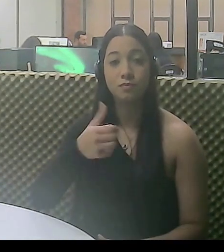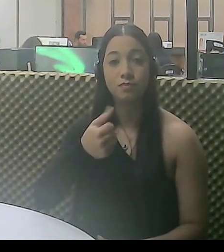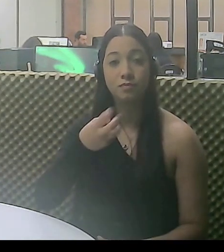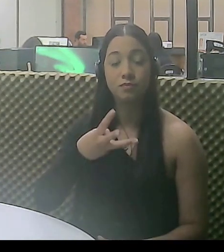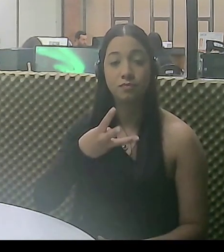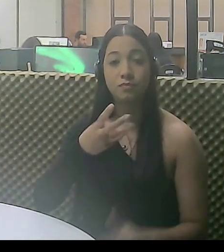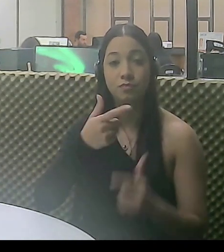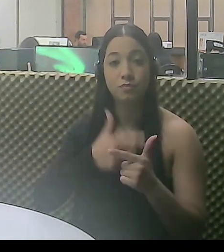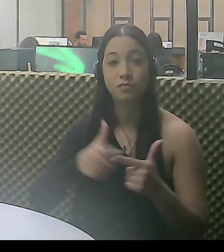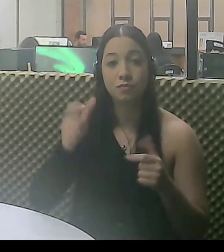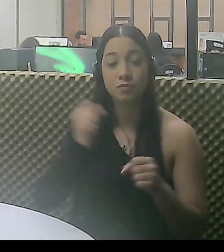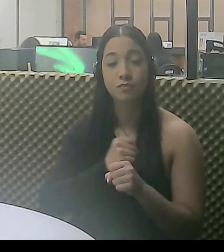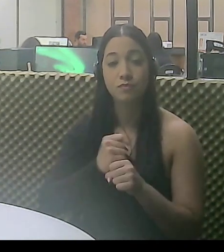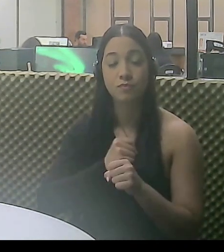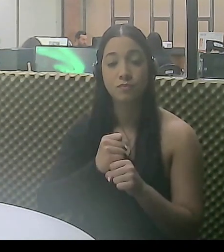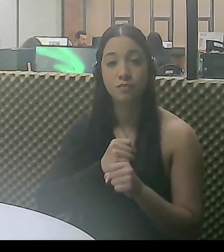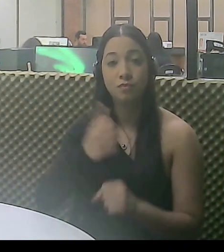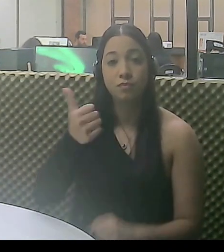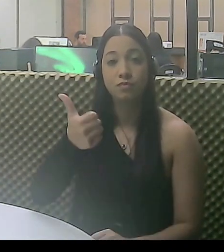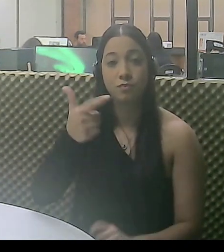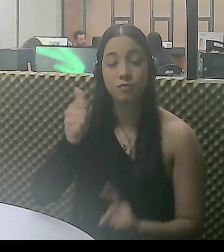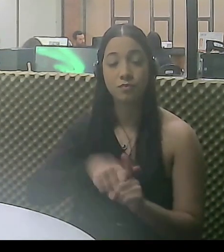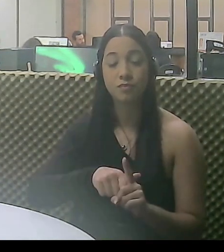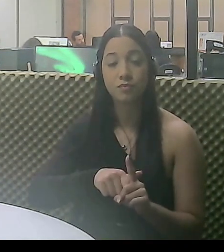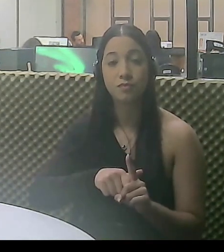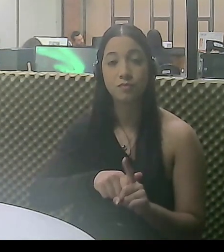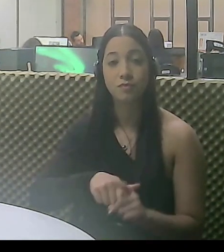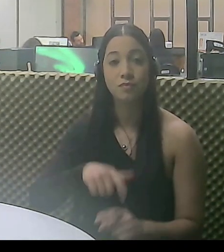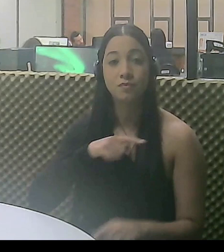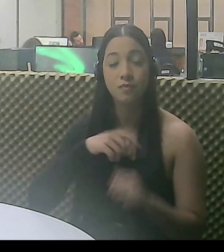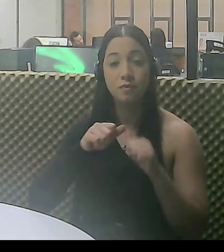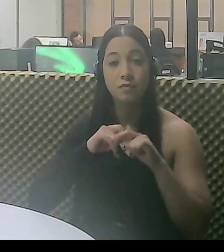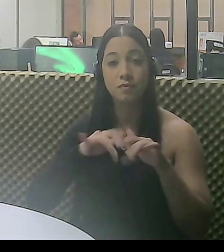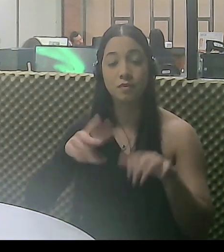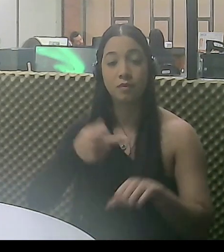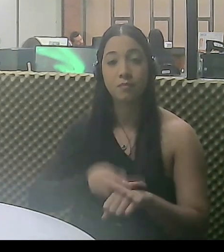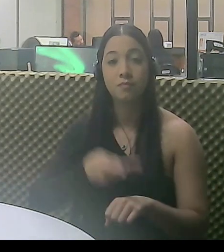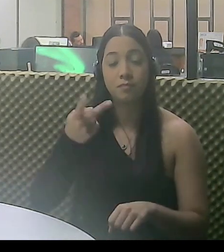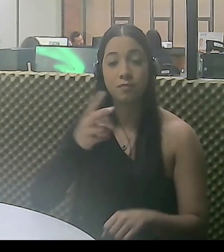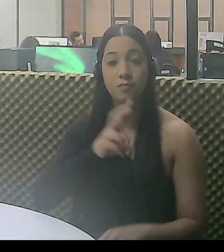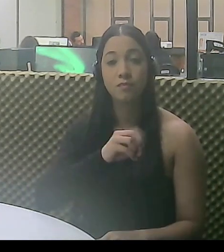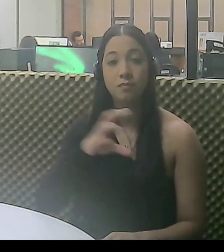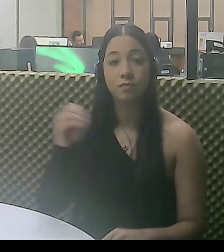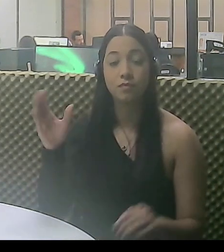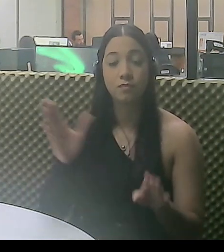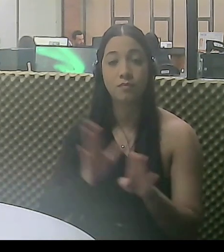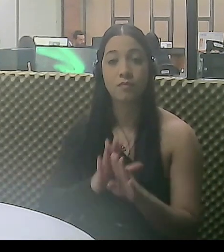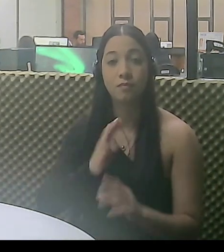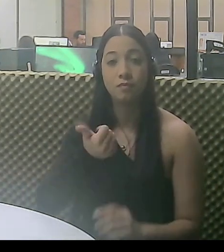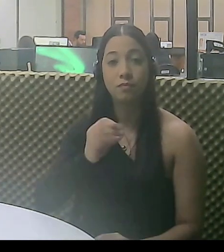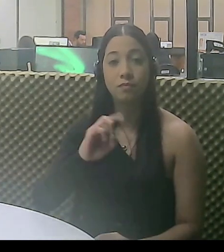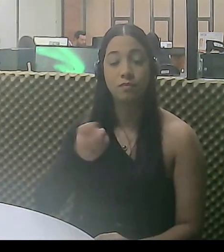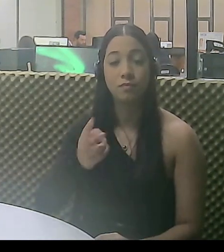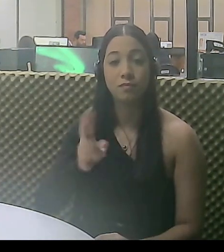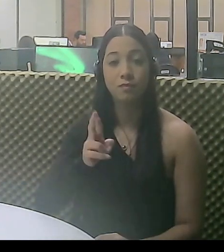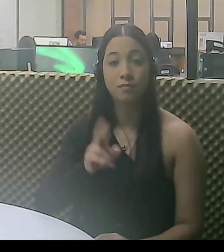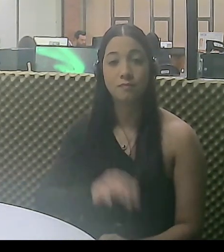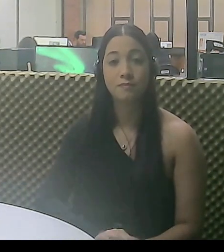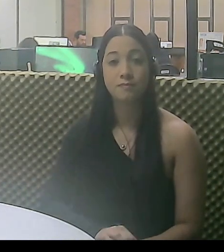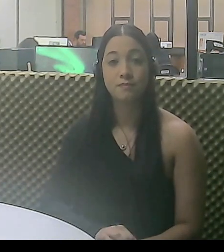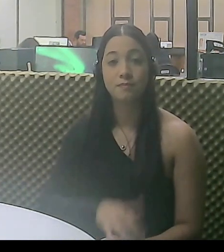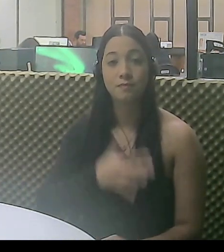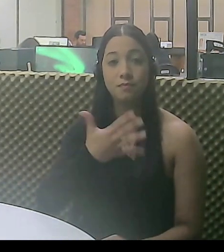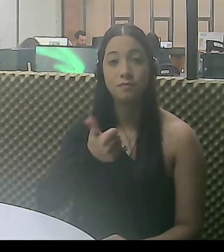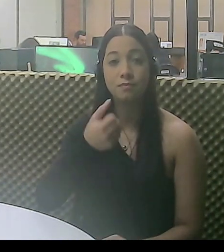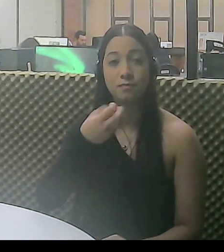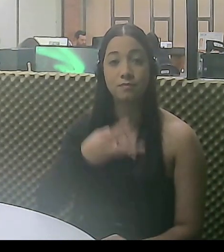sorteios no ano. Para os 12 mensais, são distribuídos prêmios que variam de R$ 500 a R$ 10 mil. Já o